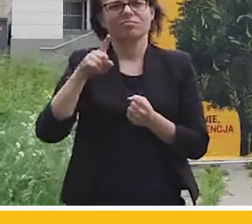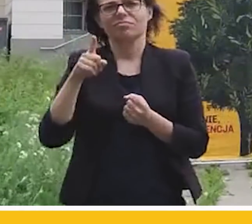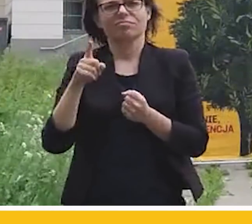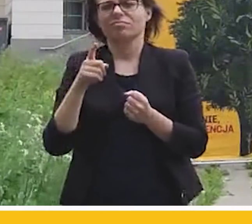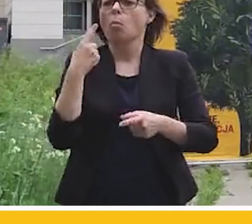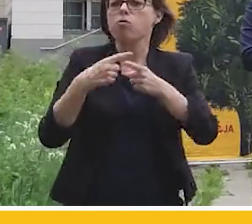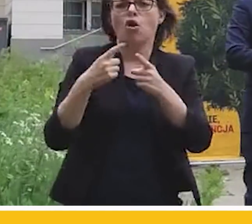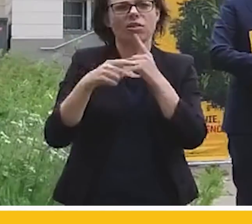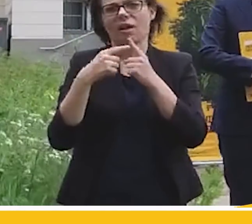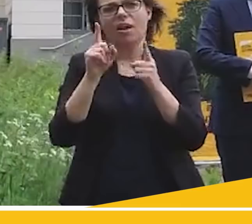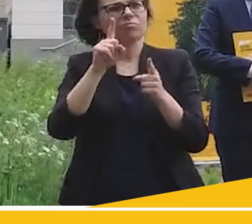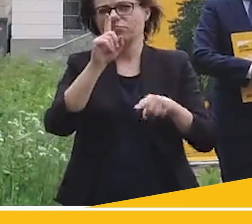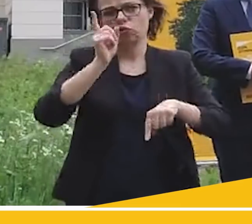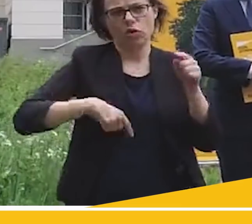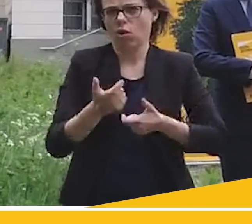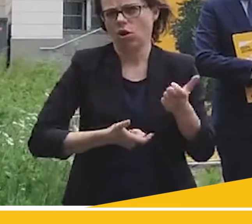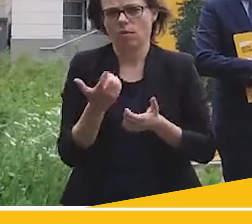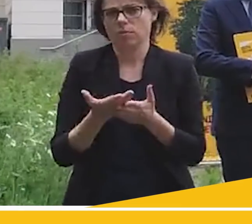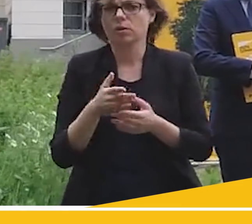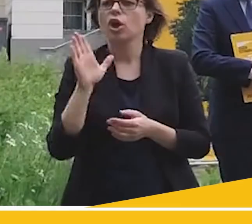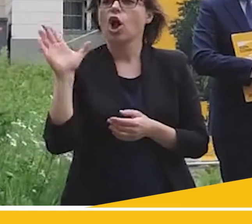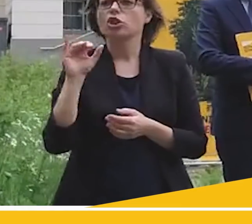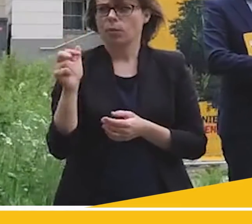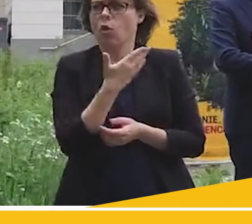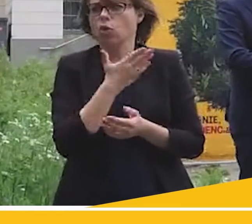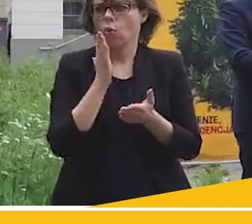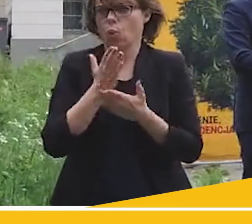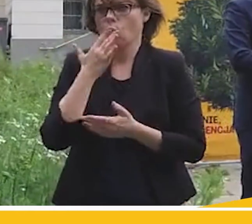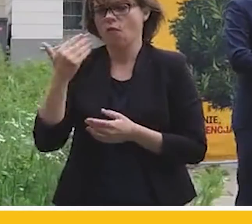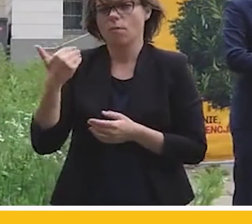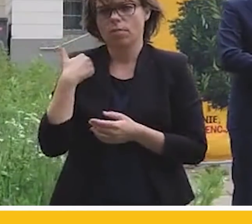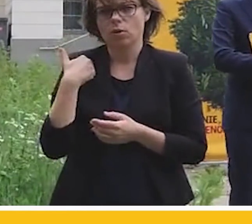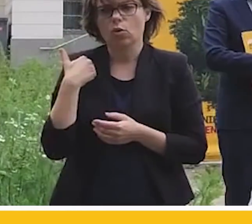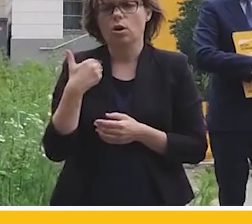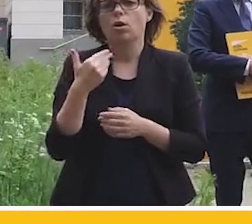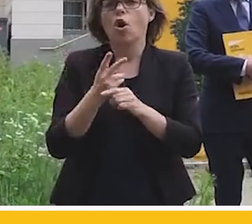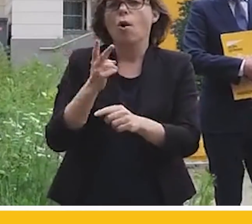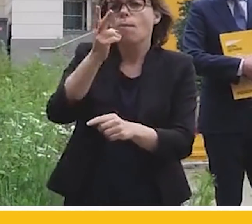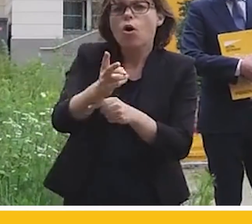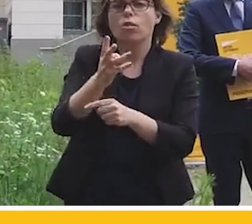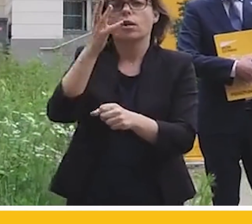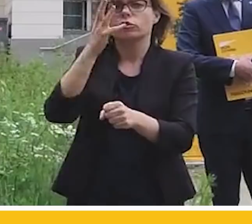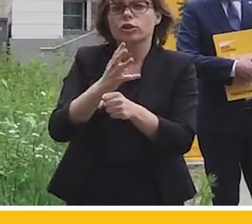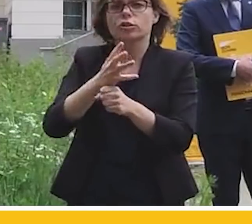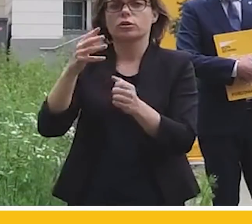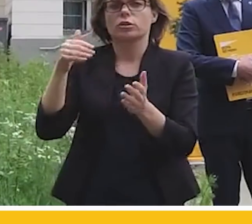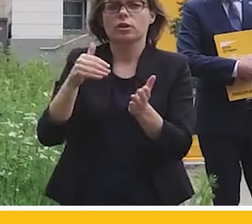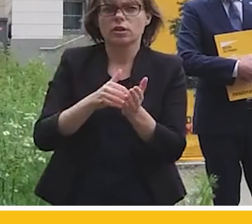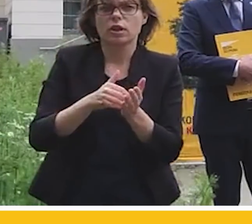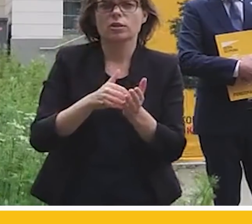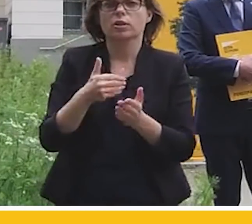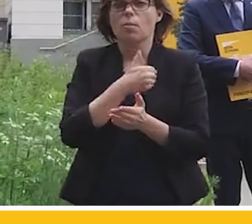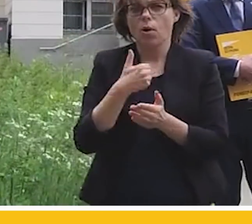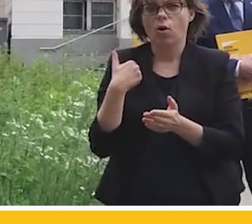pobłądzili politycy. To, co Szymon już wspomniał, czyli ponad 40 tysięcy Polek i